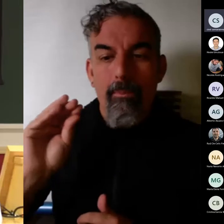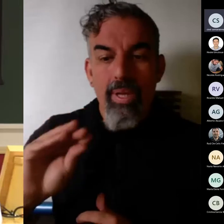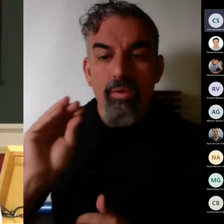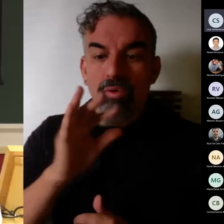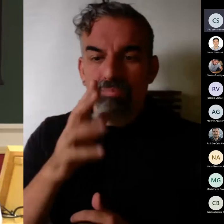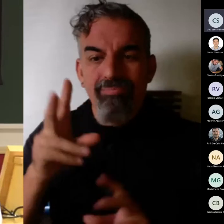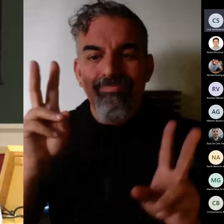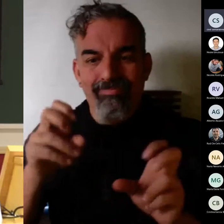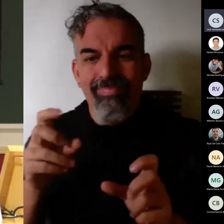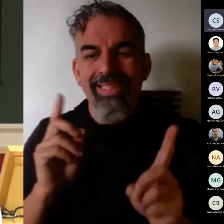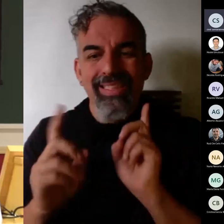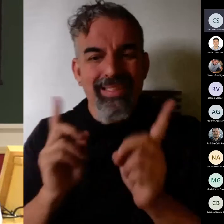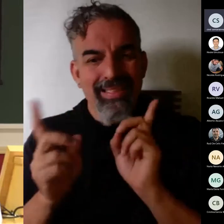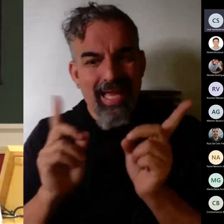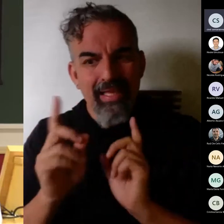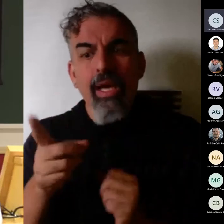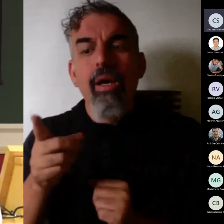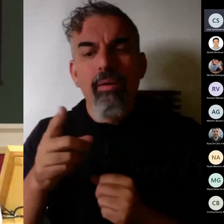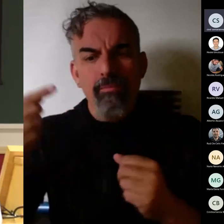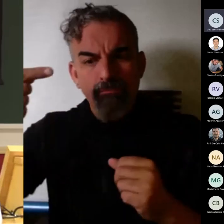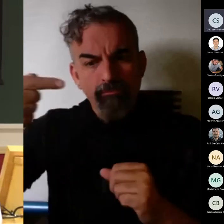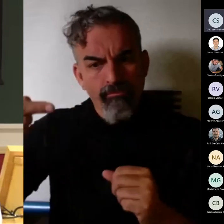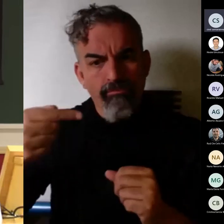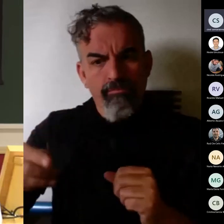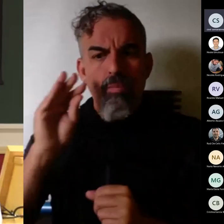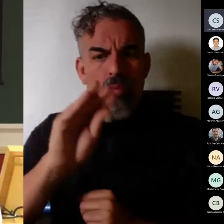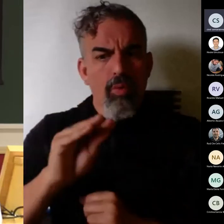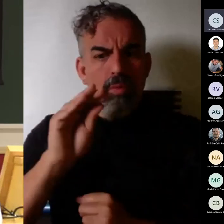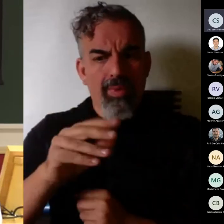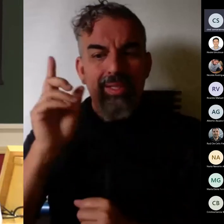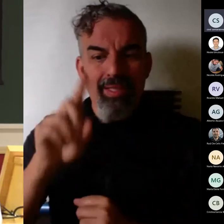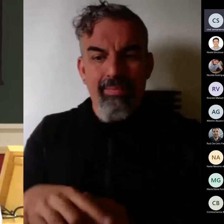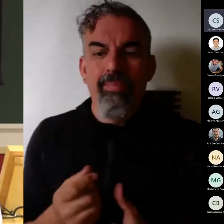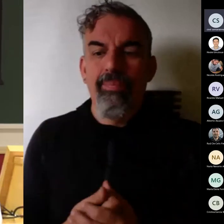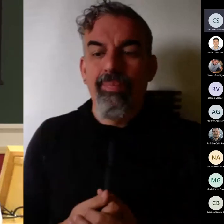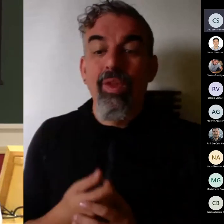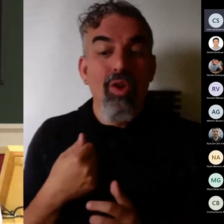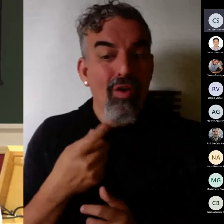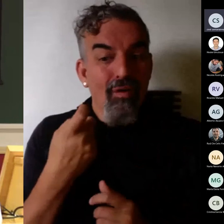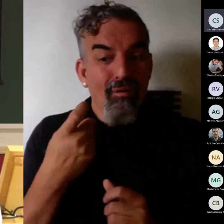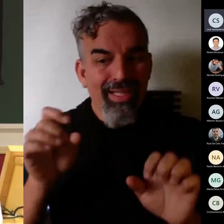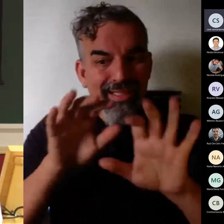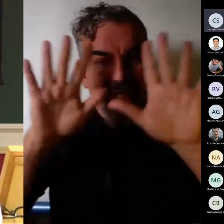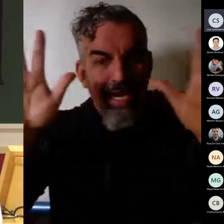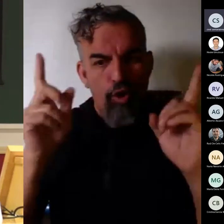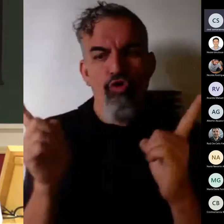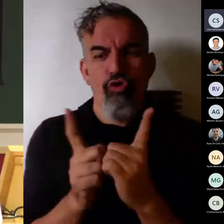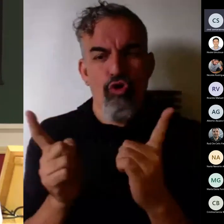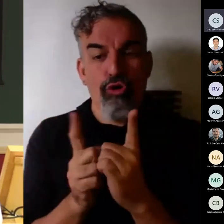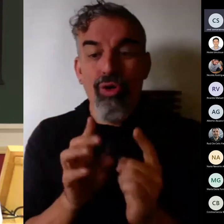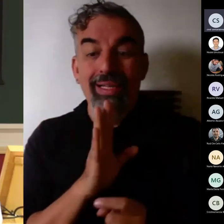en el chat nos están haciendo preguntas yo solamente en esto quería aclarar una cosita que a veces